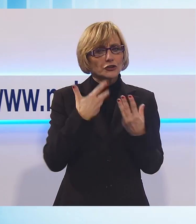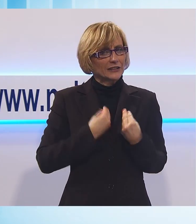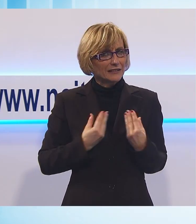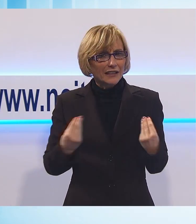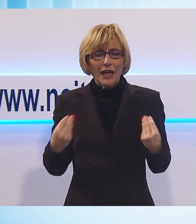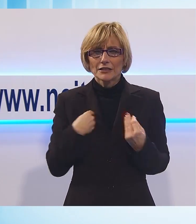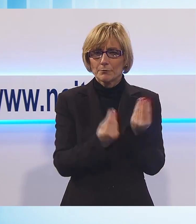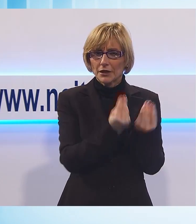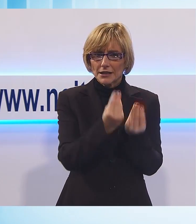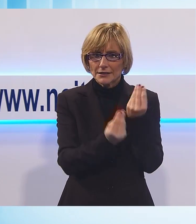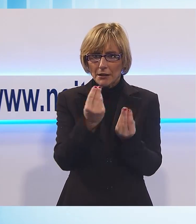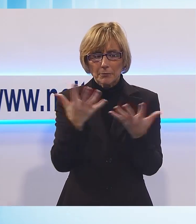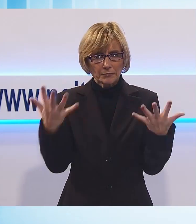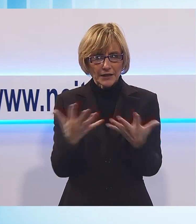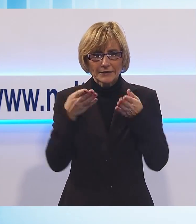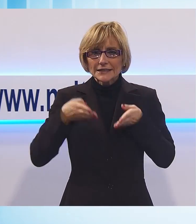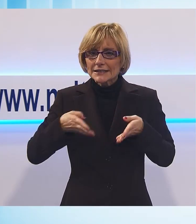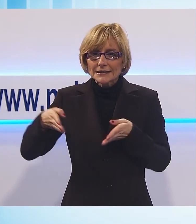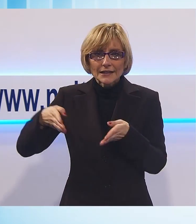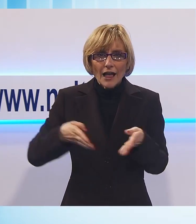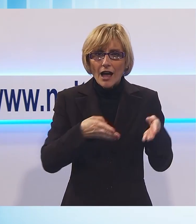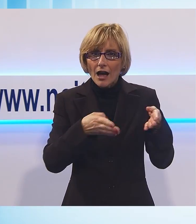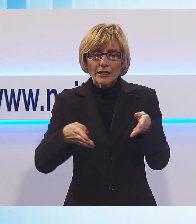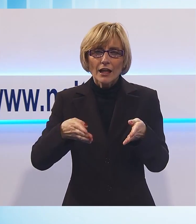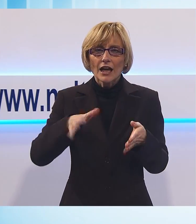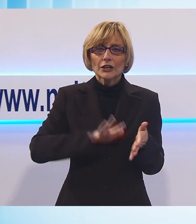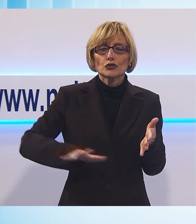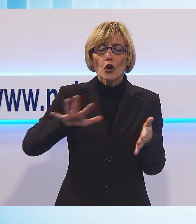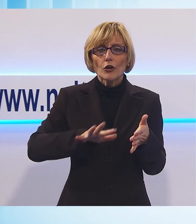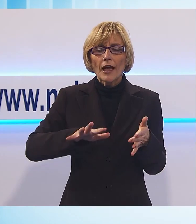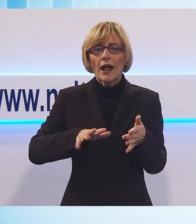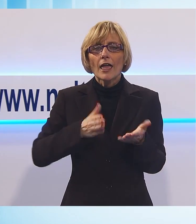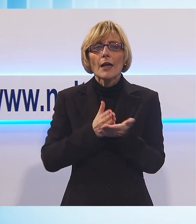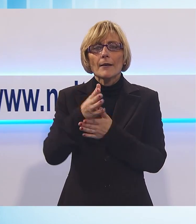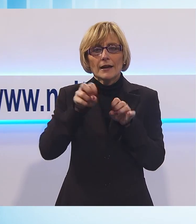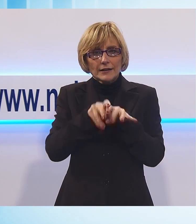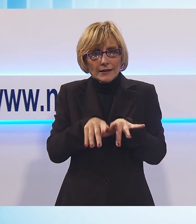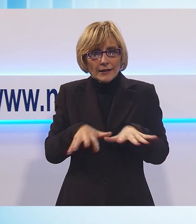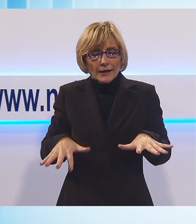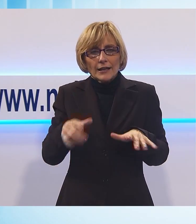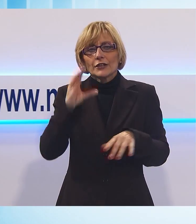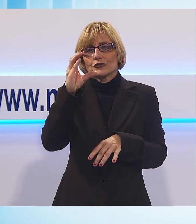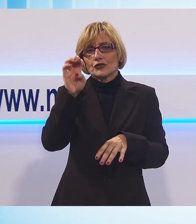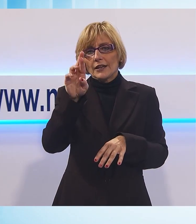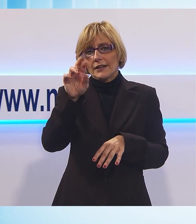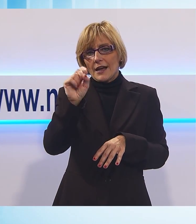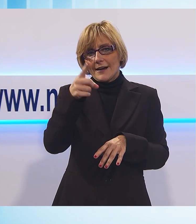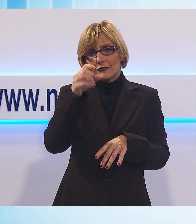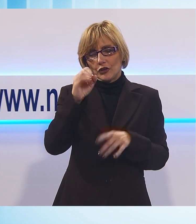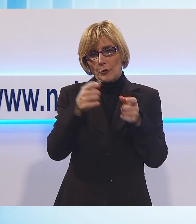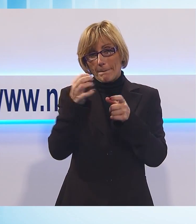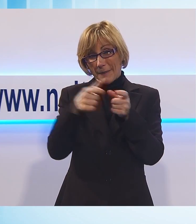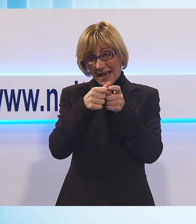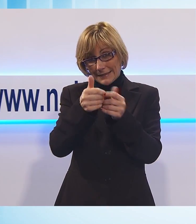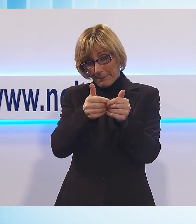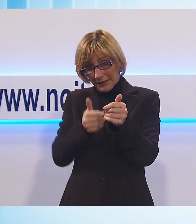Quello che vedete si trova sulla strada regionale del Passo delle Radici, poco prima del paese di Cerageto ed è stato realizzato da un artista